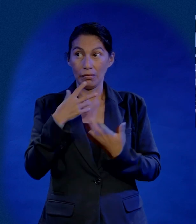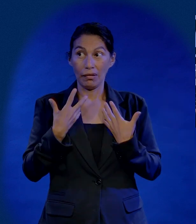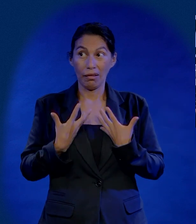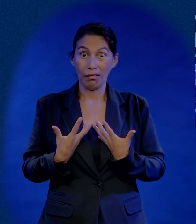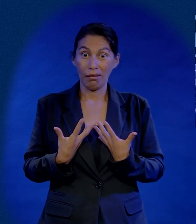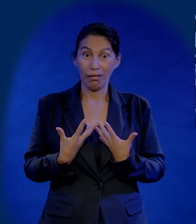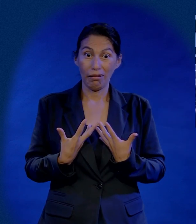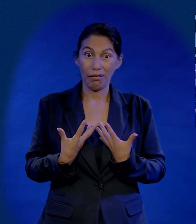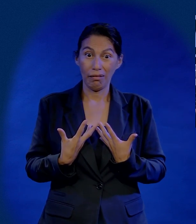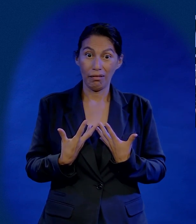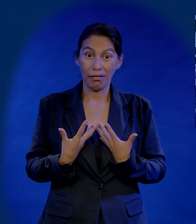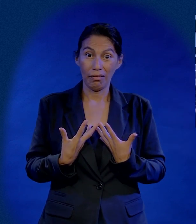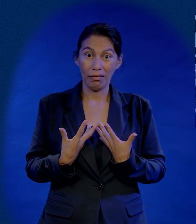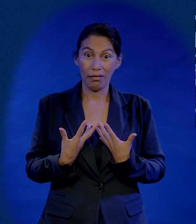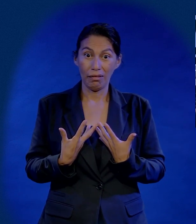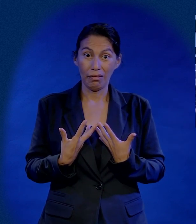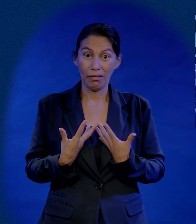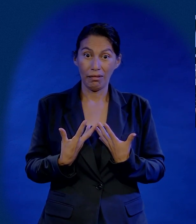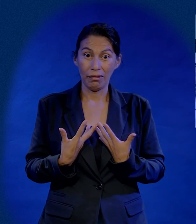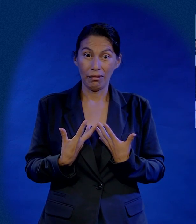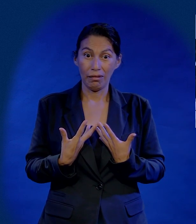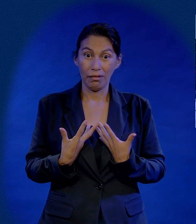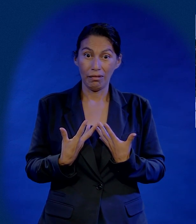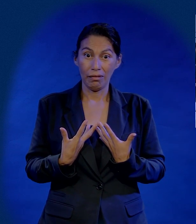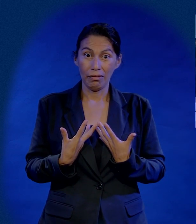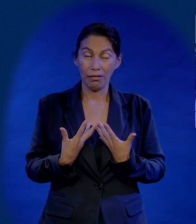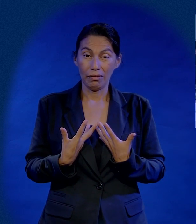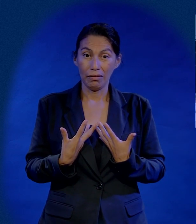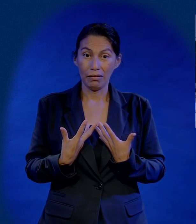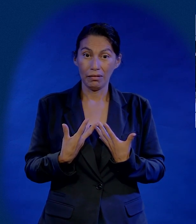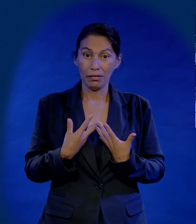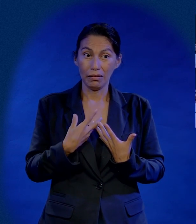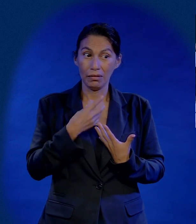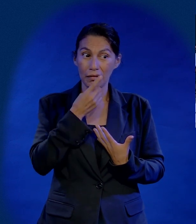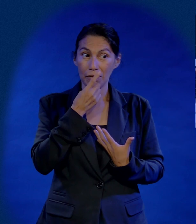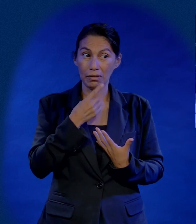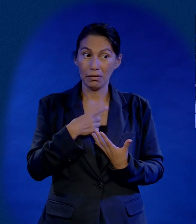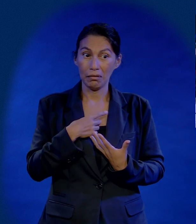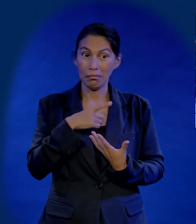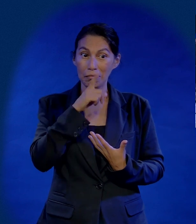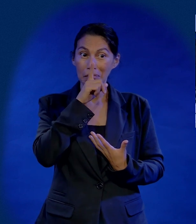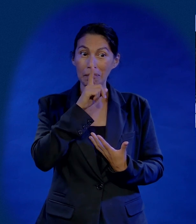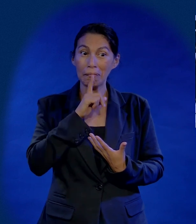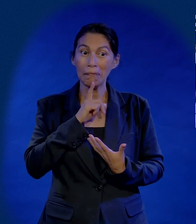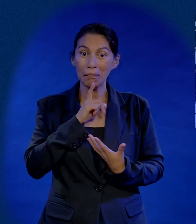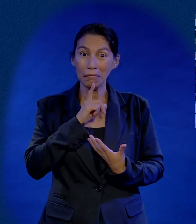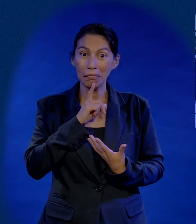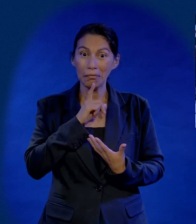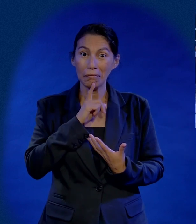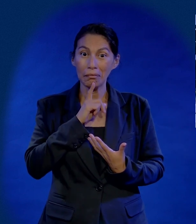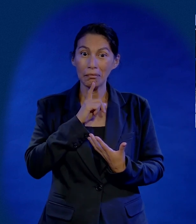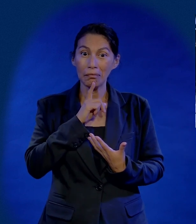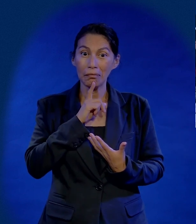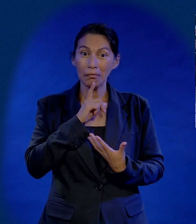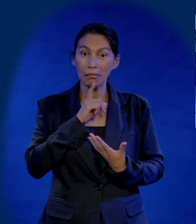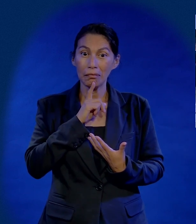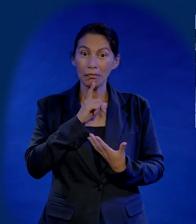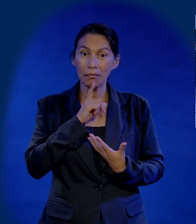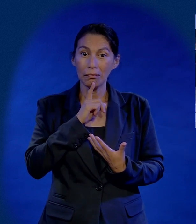con unos ojos de susto. Y Luis me dice, me mentiste.